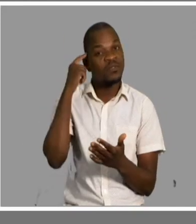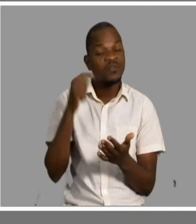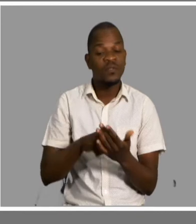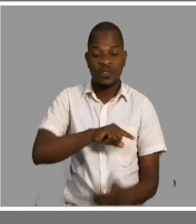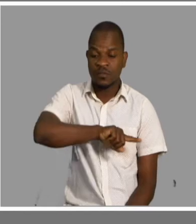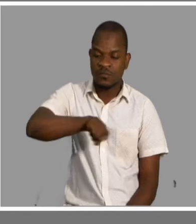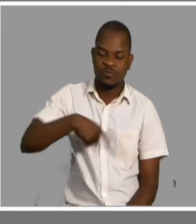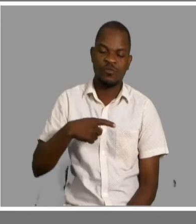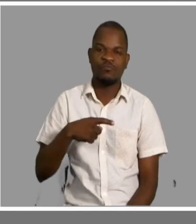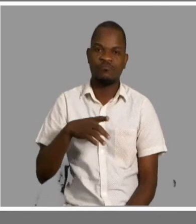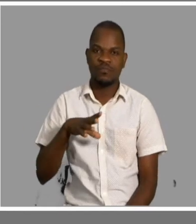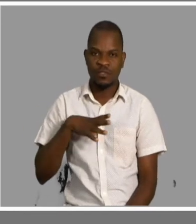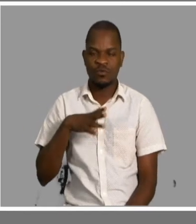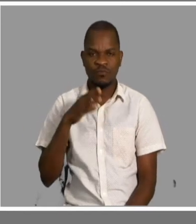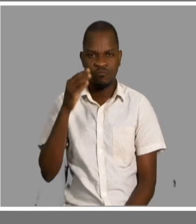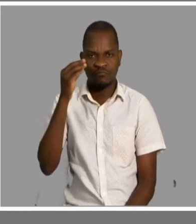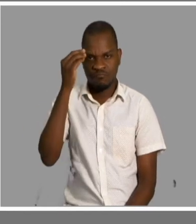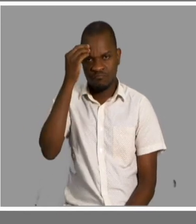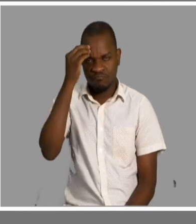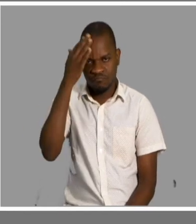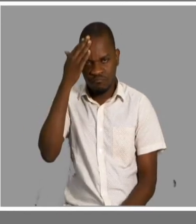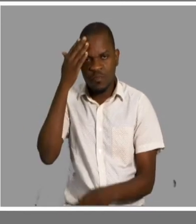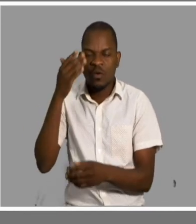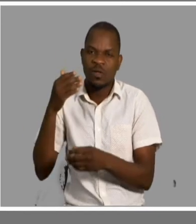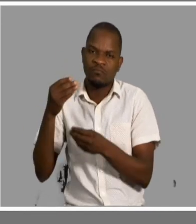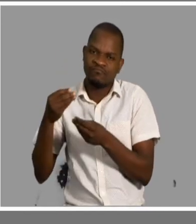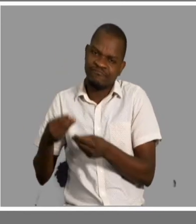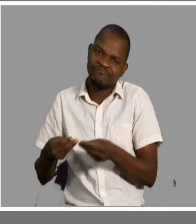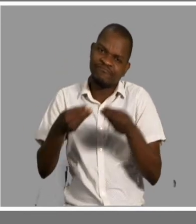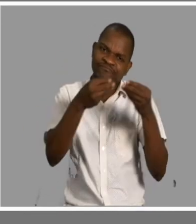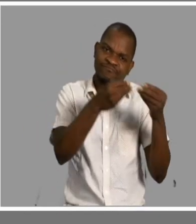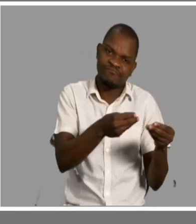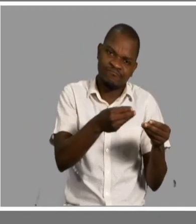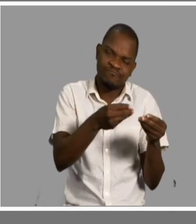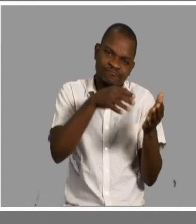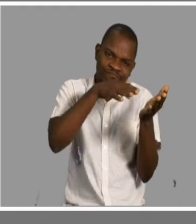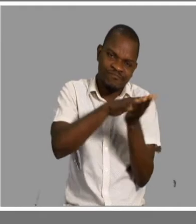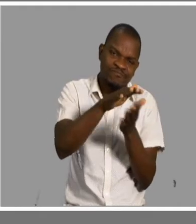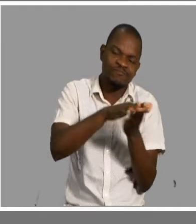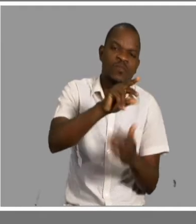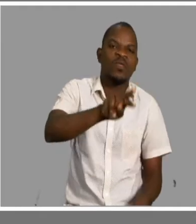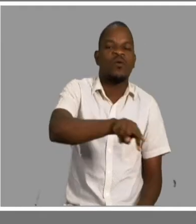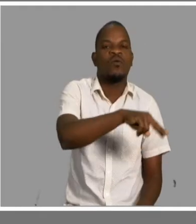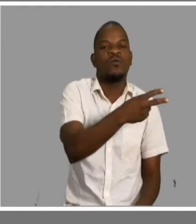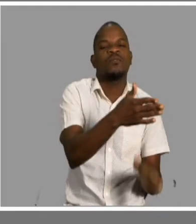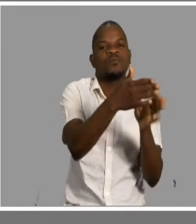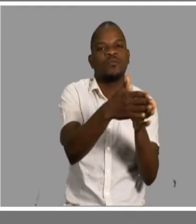conhecimento de que os nossos pais, os irmãos mais velhos, tinham de passar o conhecimento através de